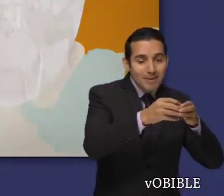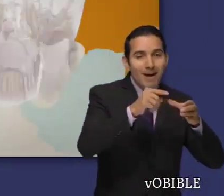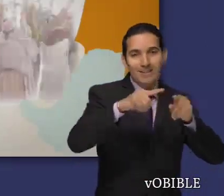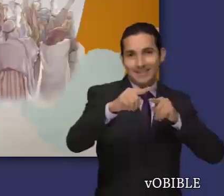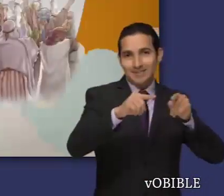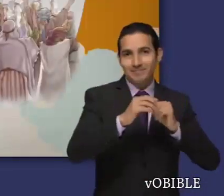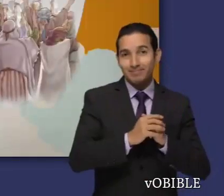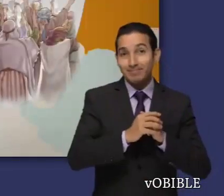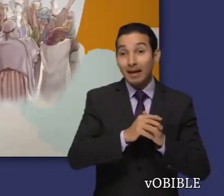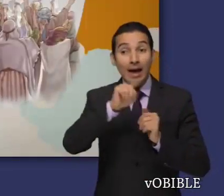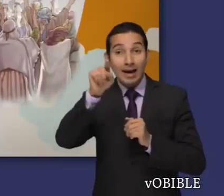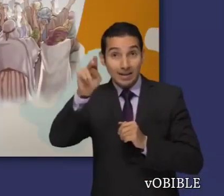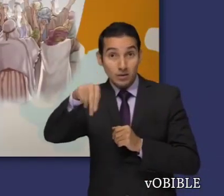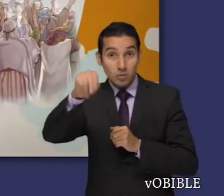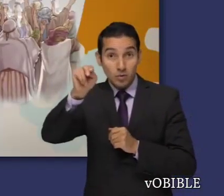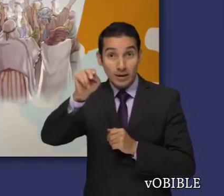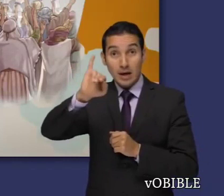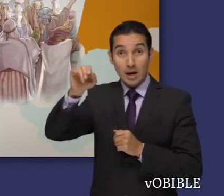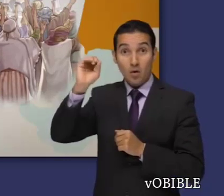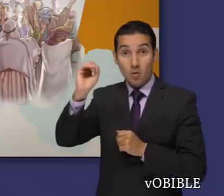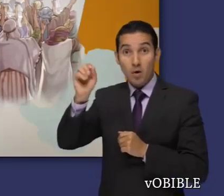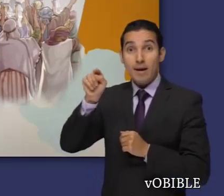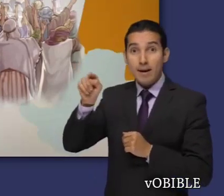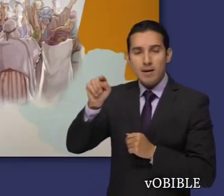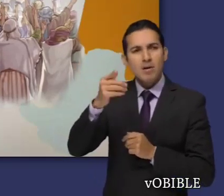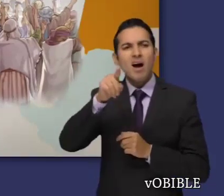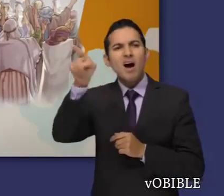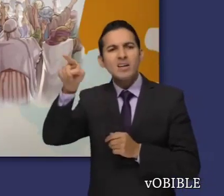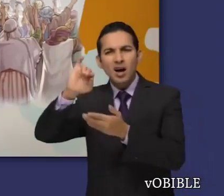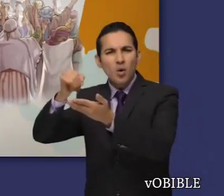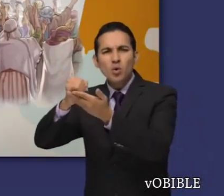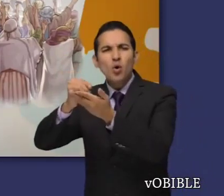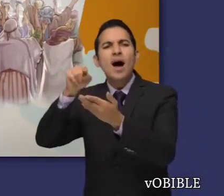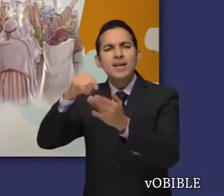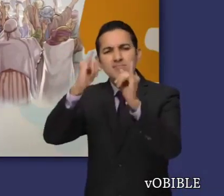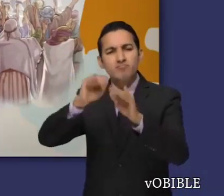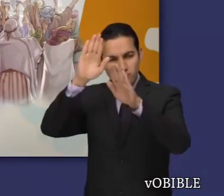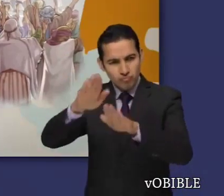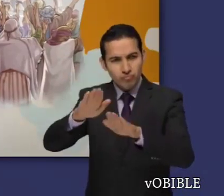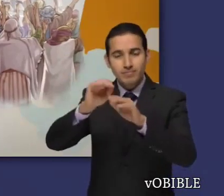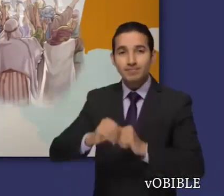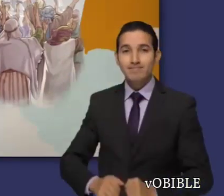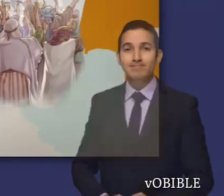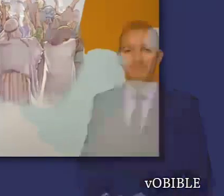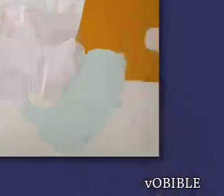Para que la gente no viaje a Jerusalén para adorar a Dios, Jeroboam establece la adoración de becerros. El